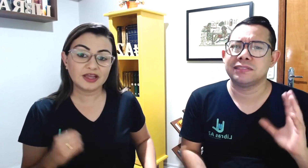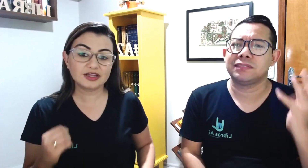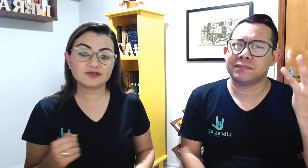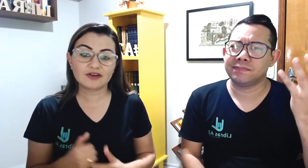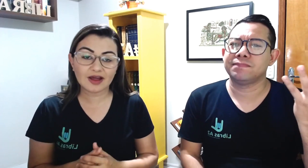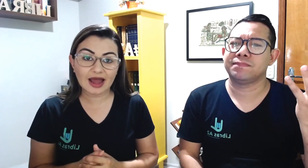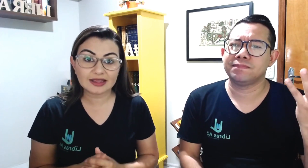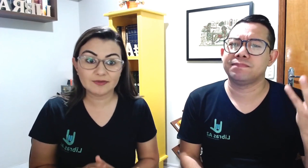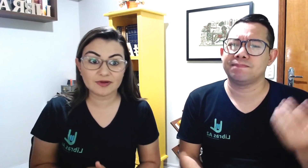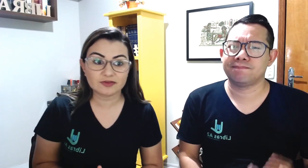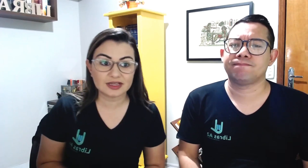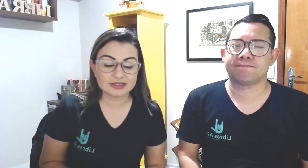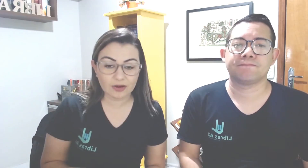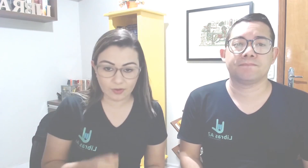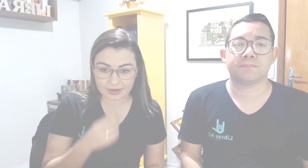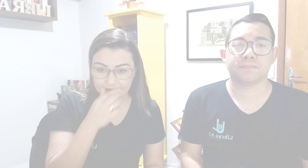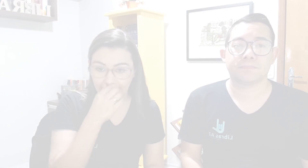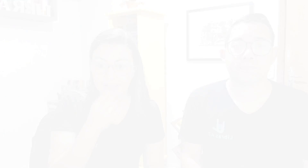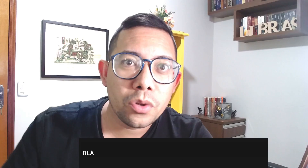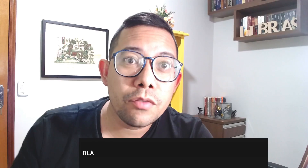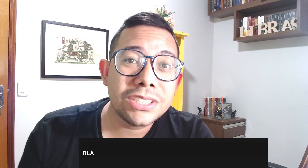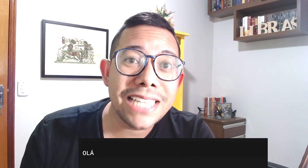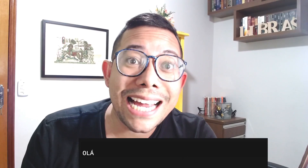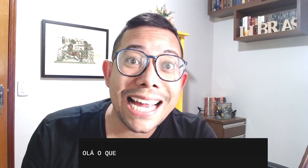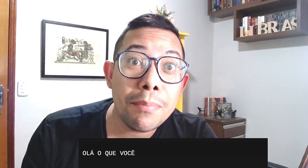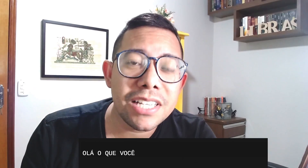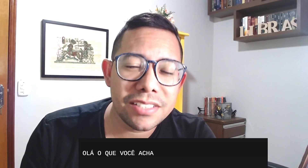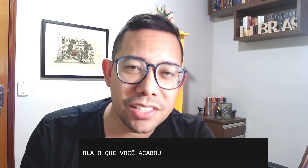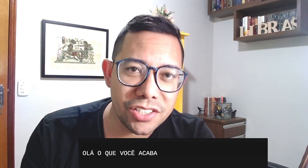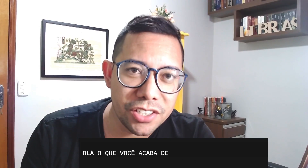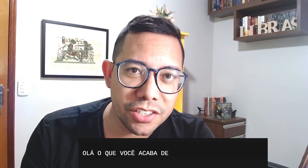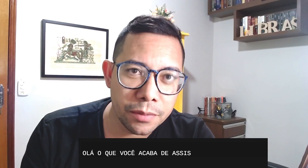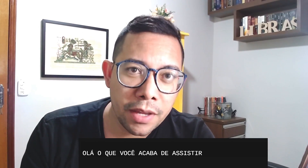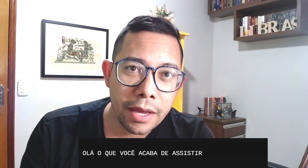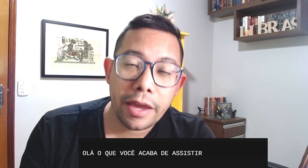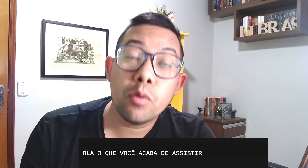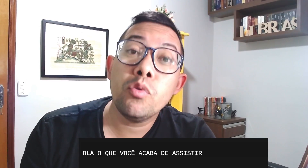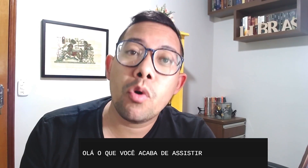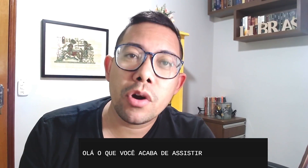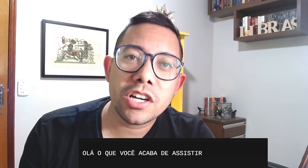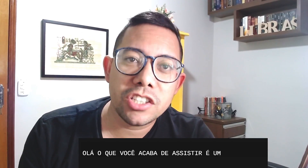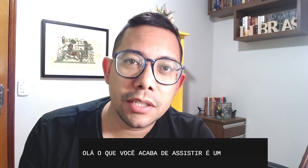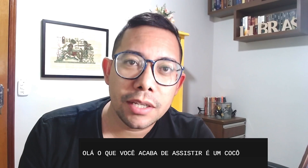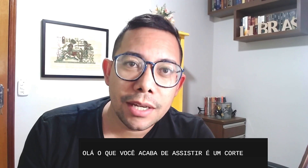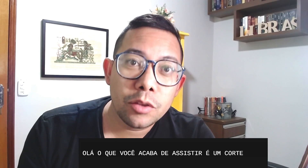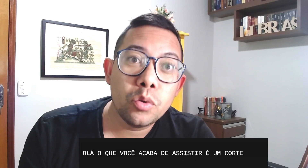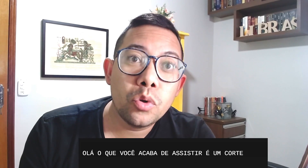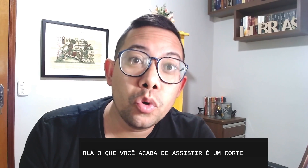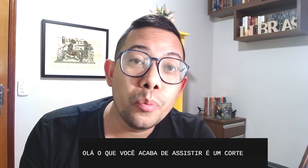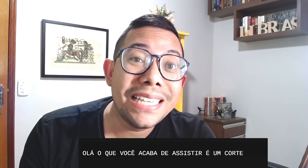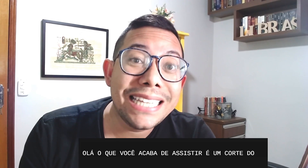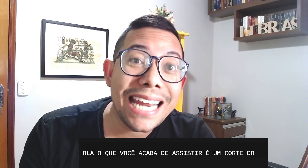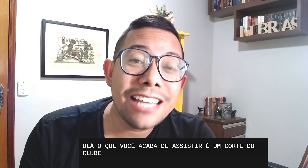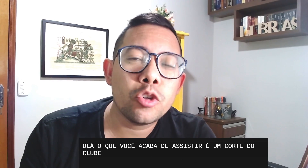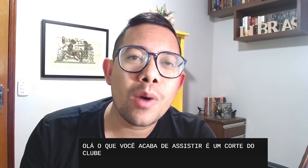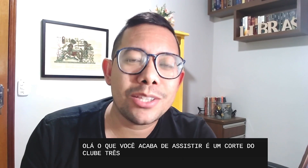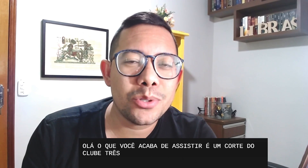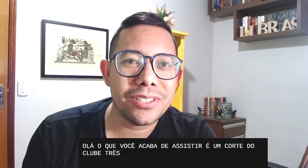e a gente vai falar aqui pra vocês agora, tá? O que você acaba de assistir, é um corte do Clube 345,